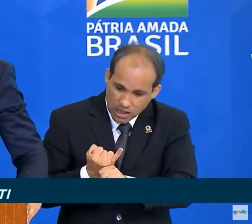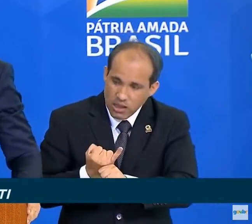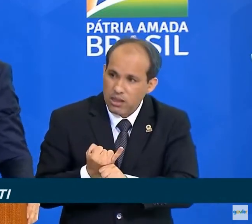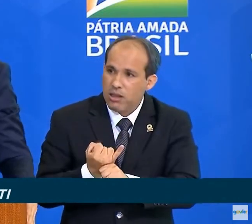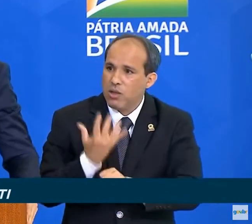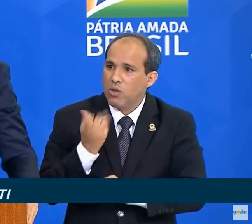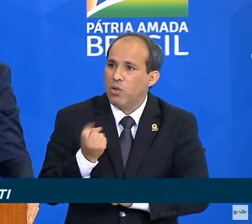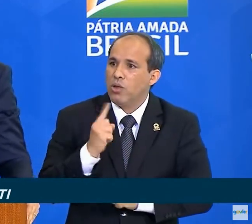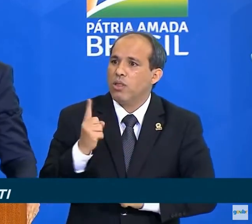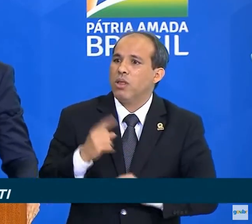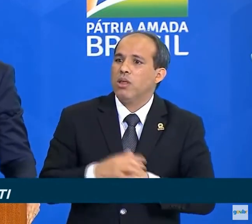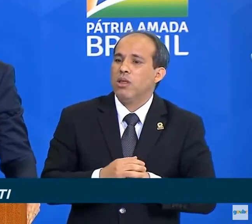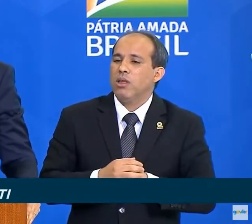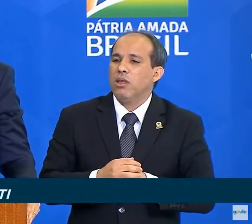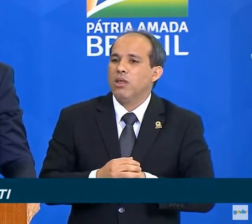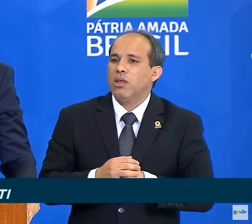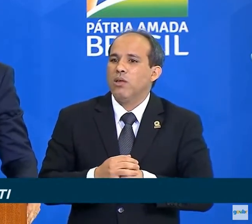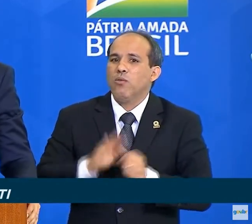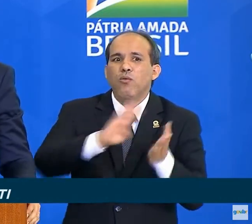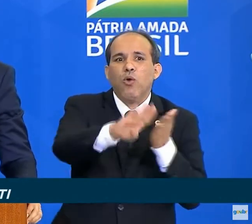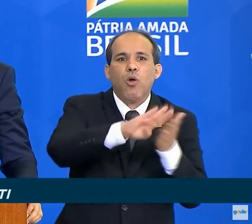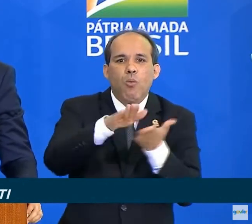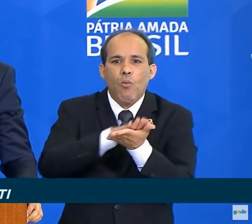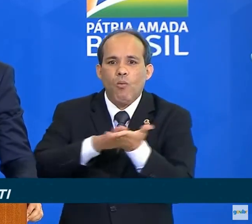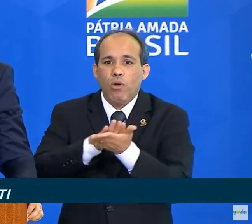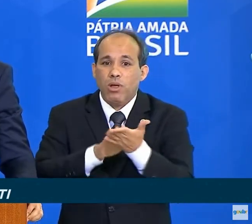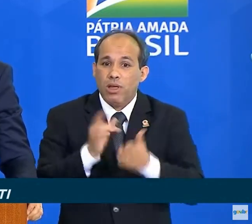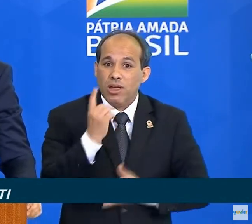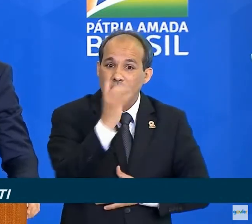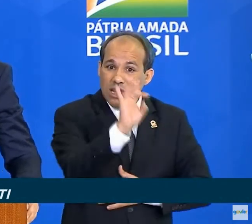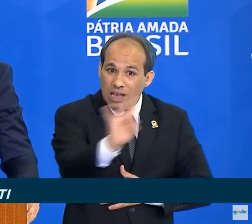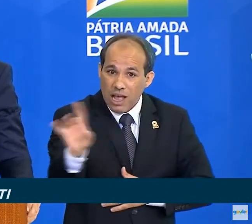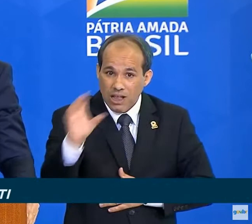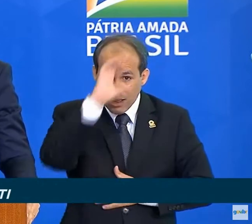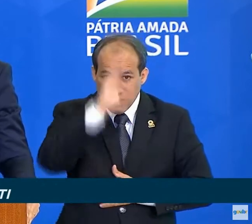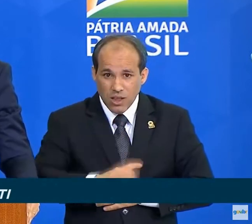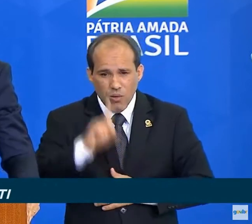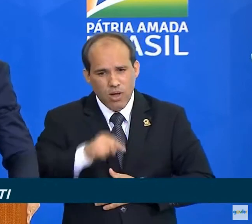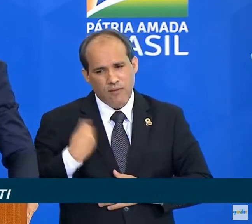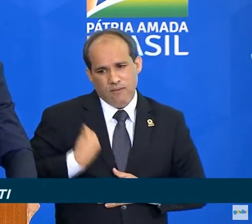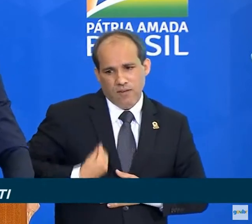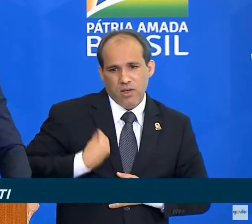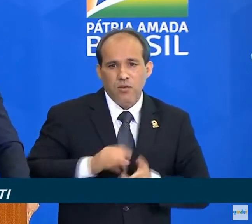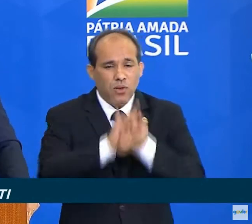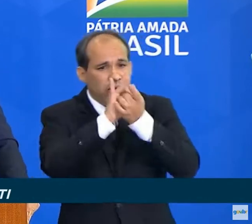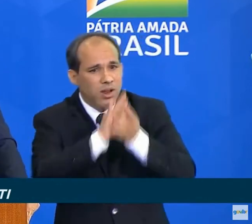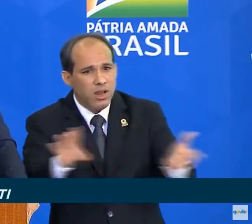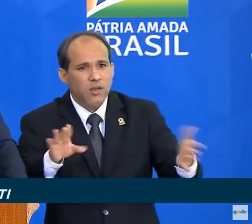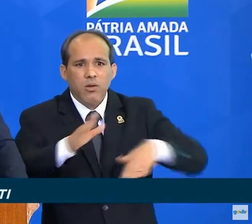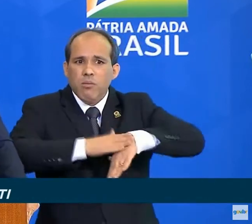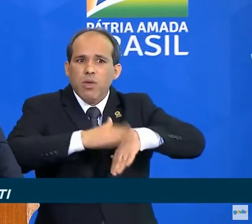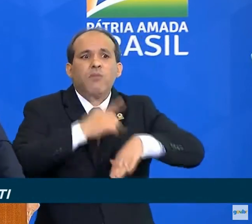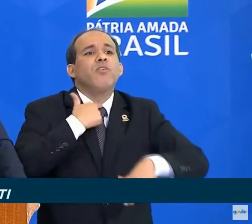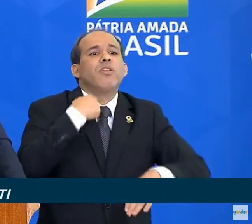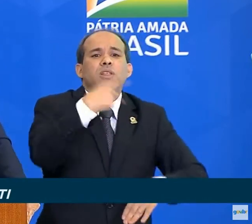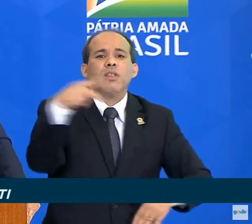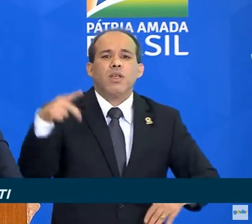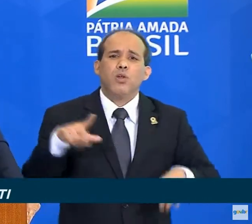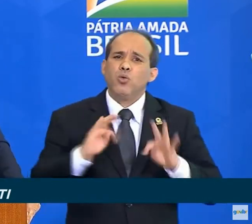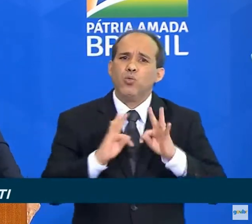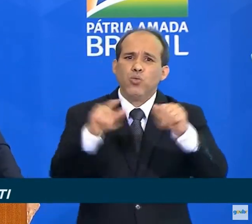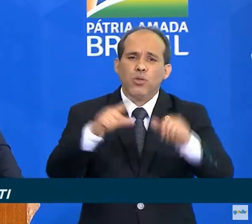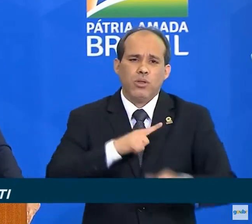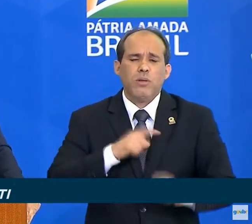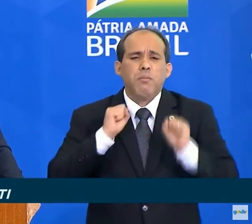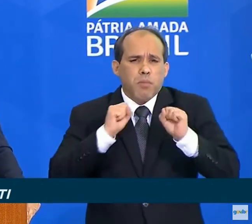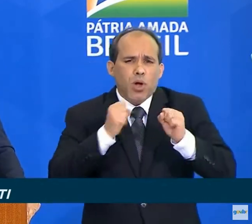comando. Cada cidadão é um organismo vivo, livre e independente. Todos têm um microfone na mão,